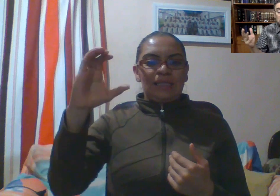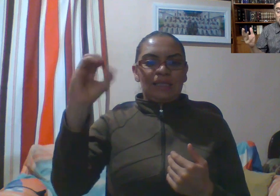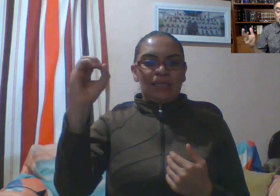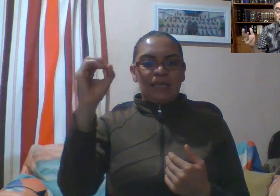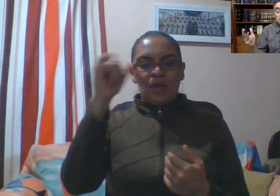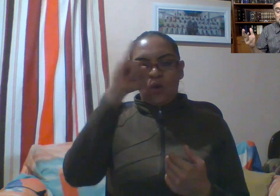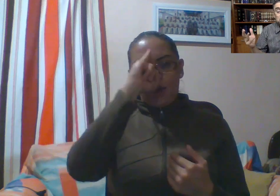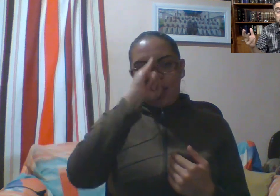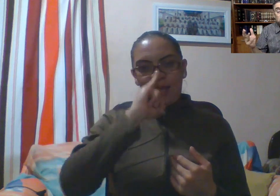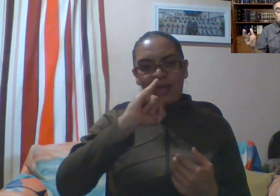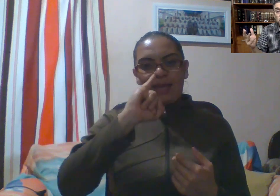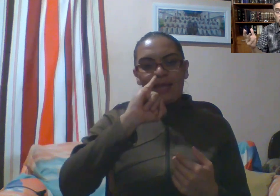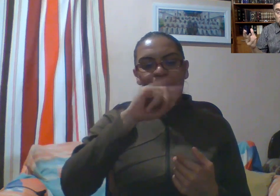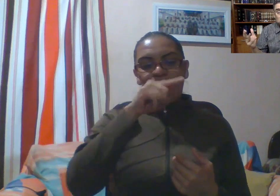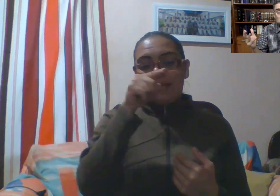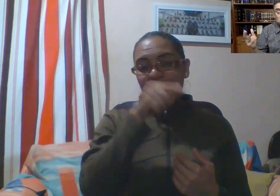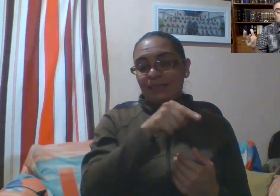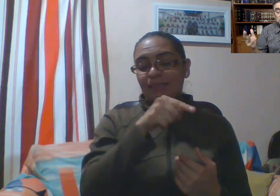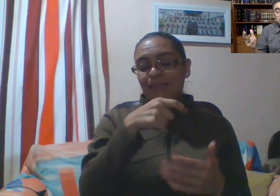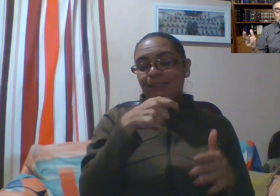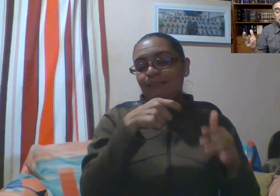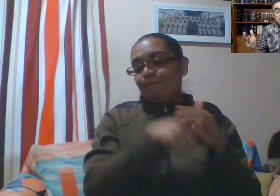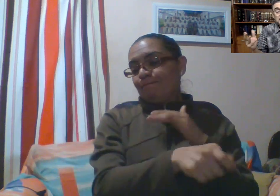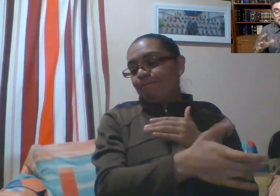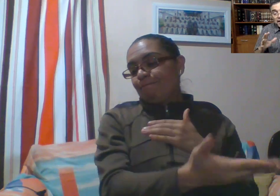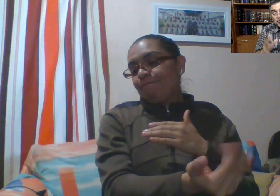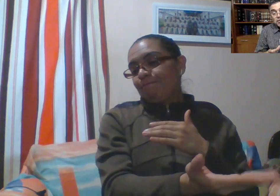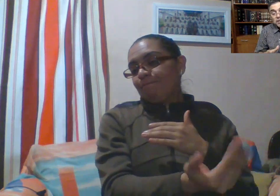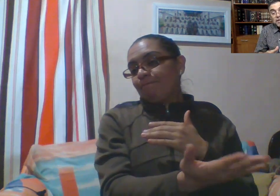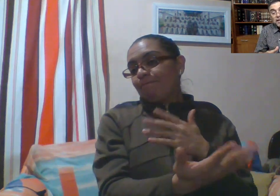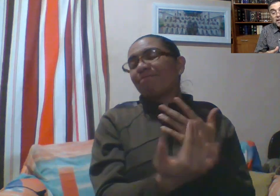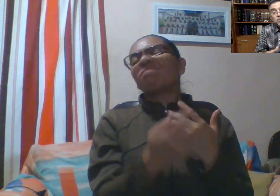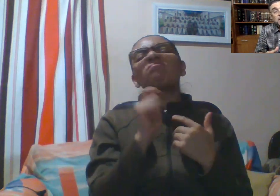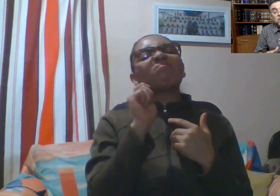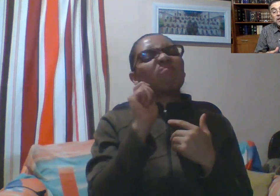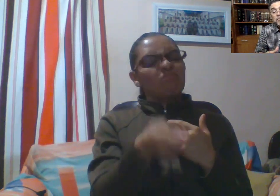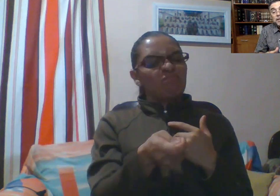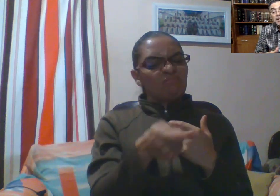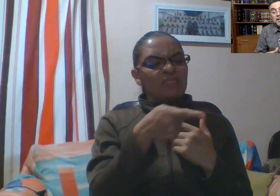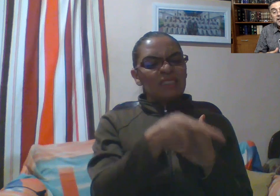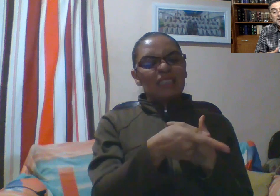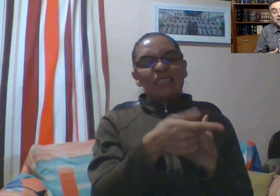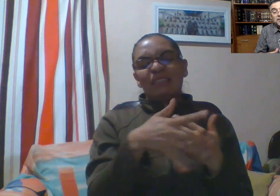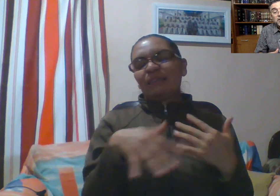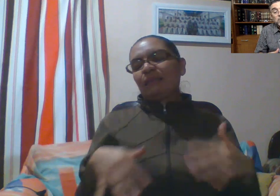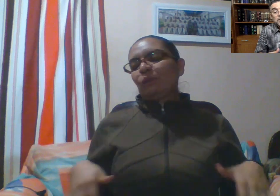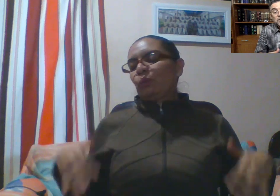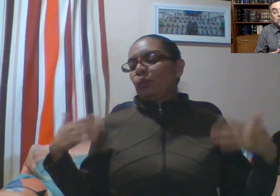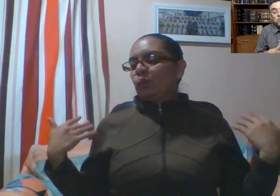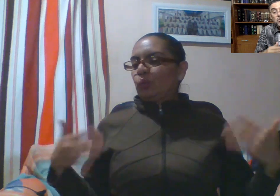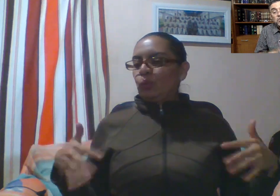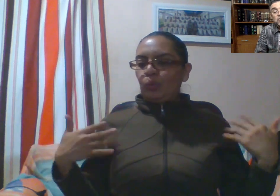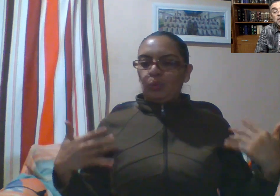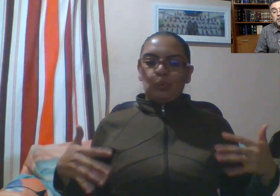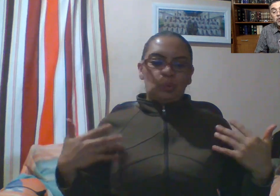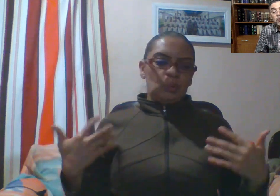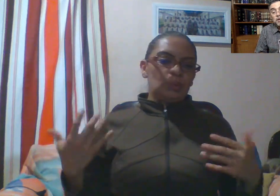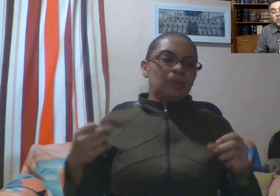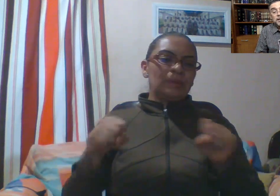Así es en versículos 1 y 2 de nuestro pasaje. Esto significa que era un traidor a la patria, que se vea convertido en un socio del imperio romano para